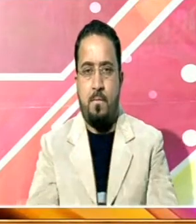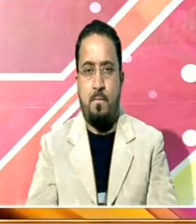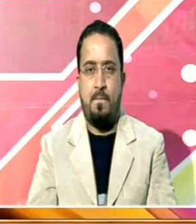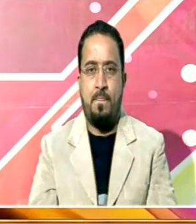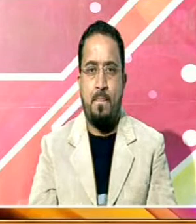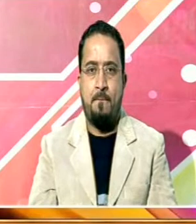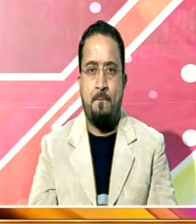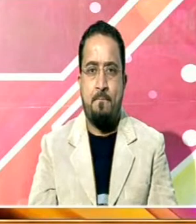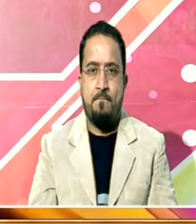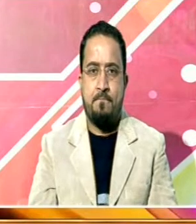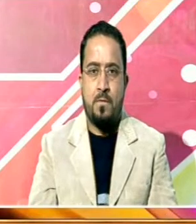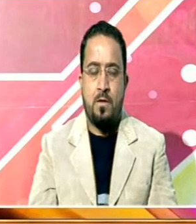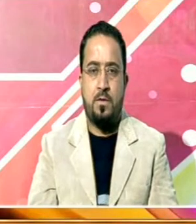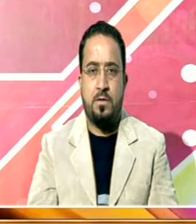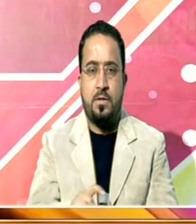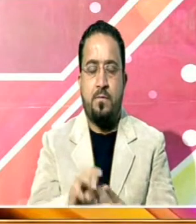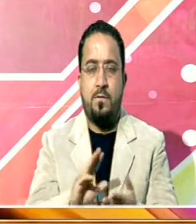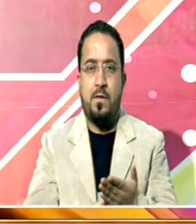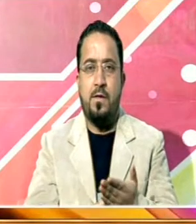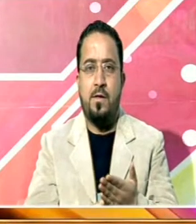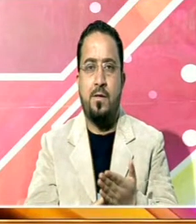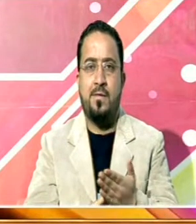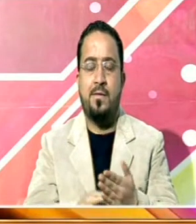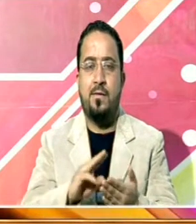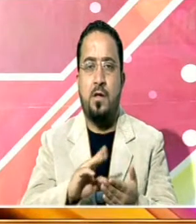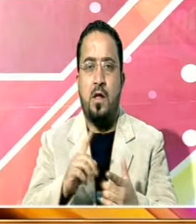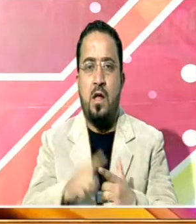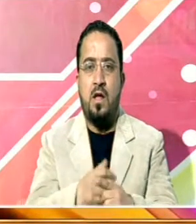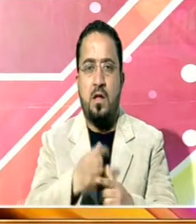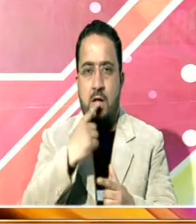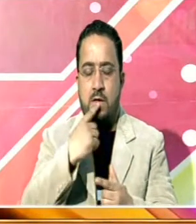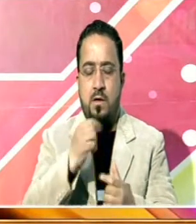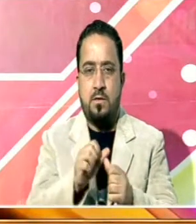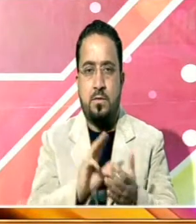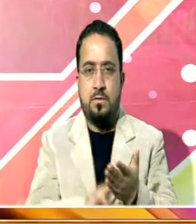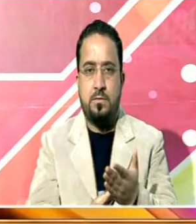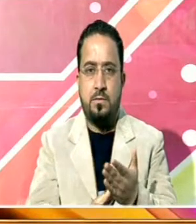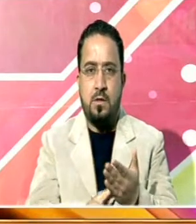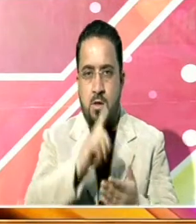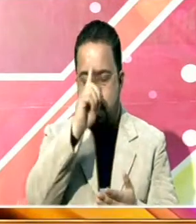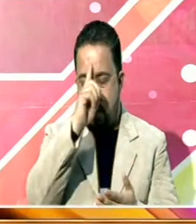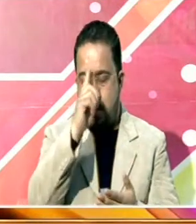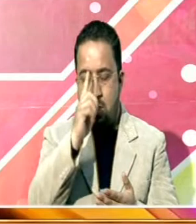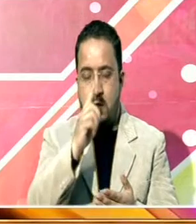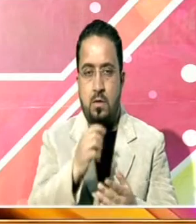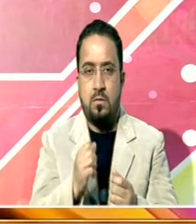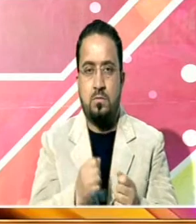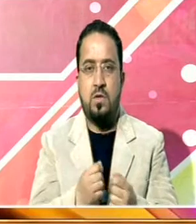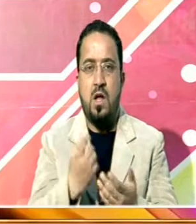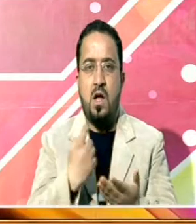اس دوران وزیر دفاع آجنات سنگھ نے کہا کہ یوکرین میں فسے سبھی بھارتی شہریوں کو